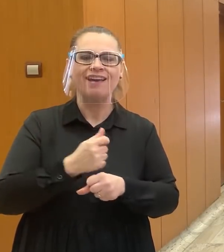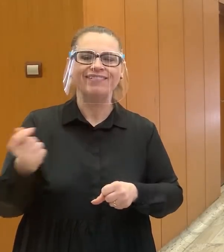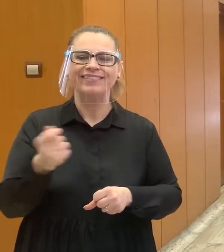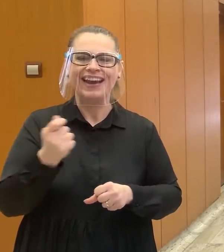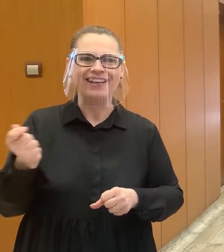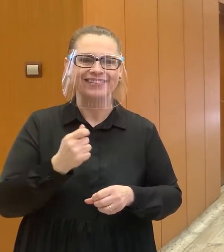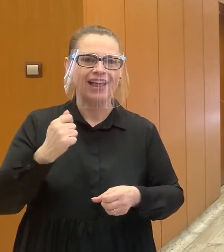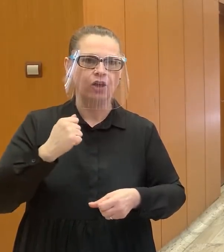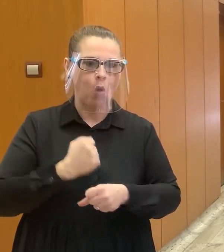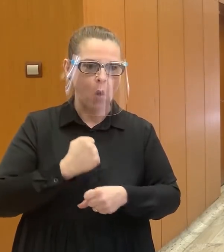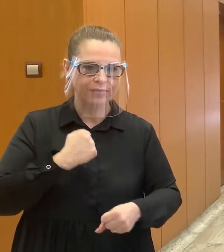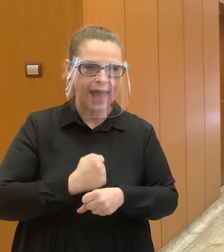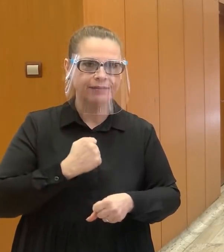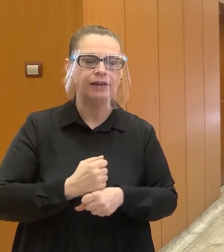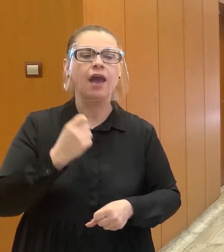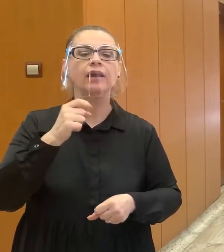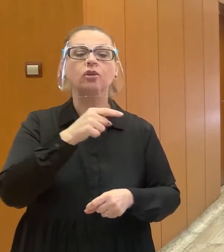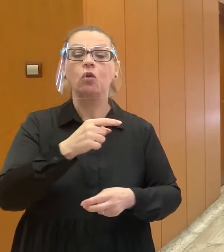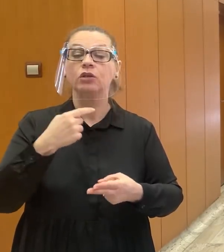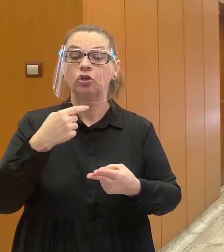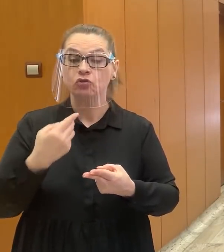zodpovedajú, tak budeme možno veľmi prekvapení.